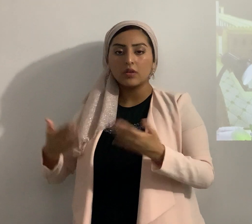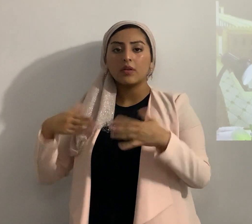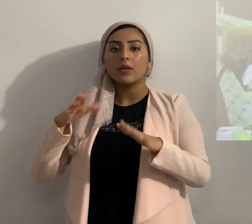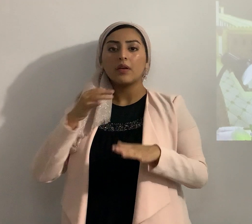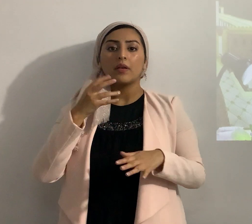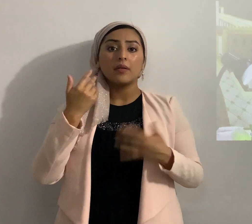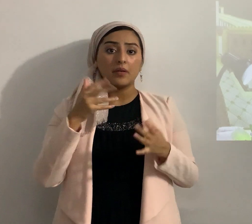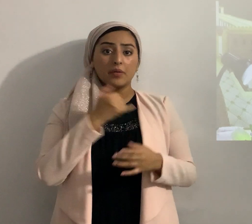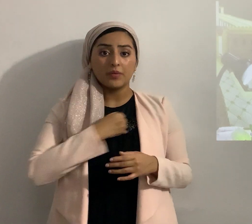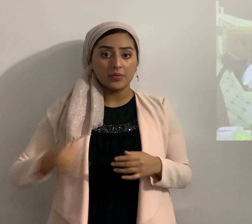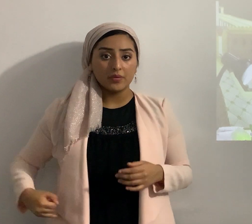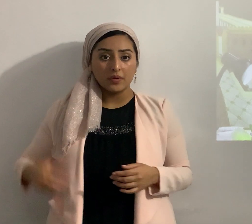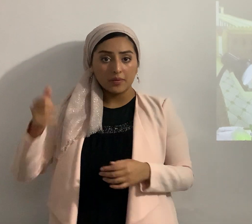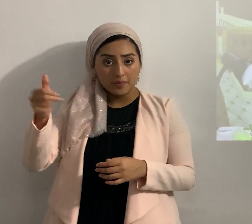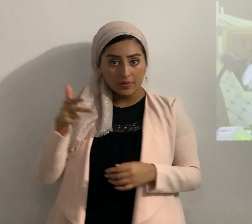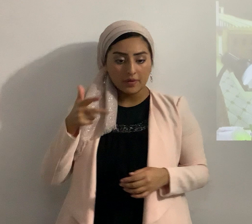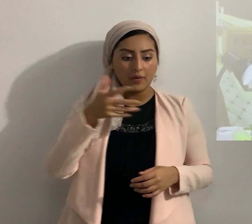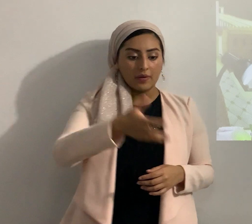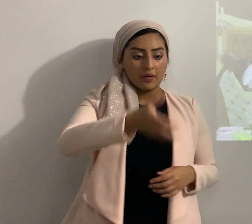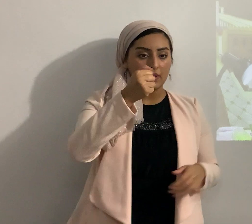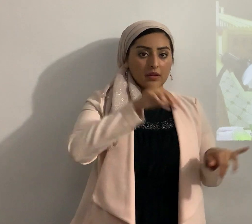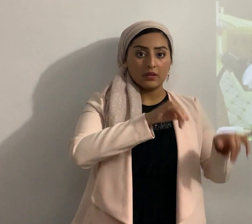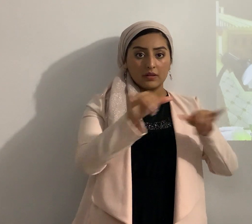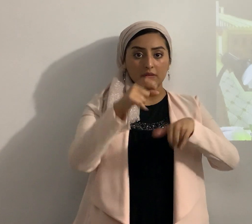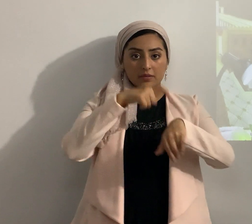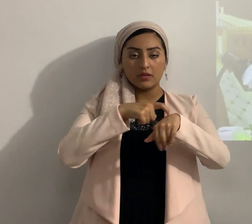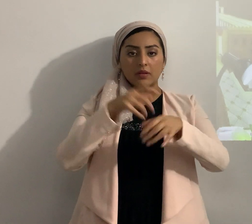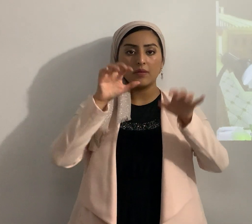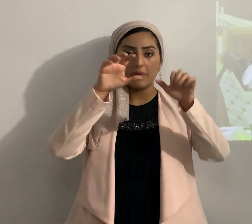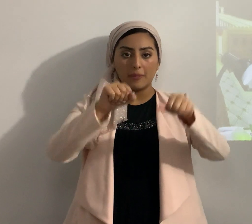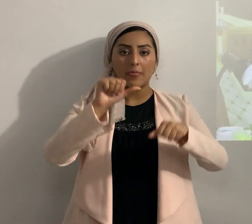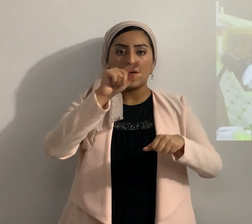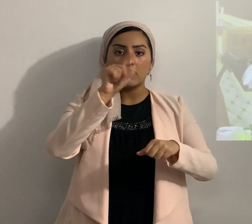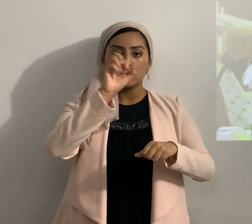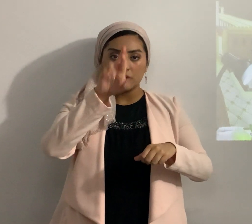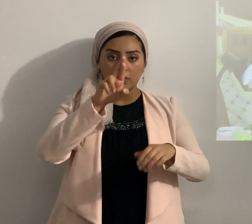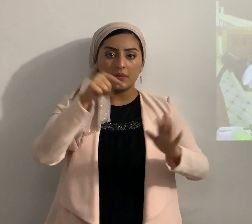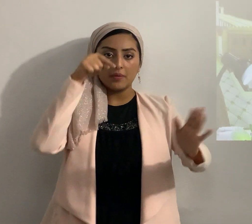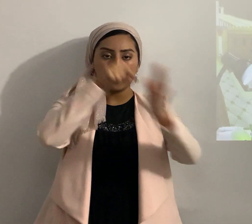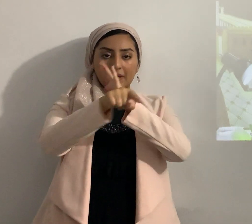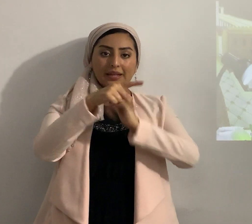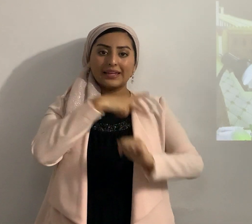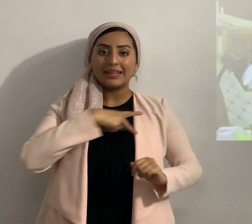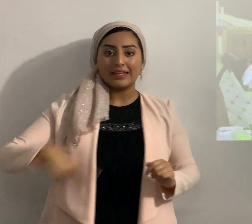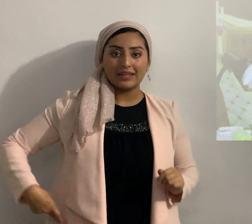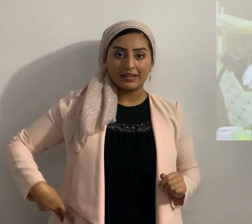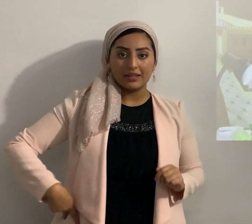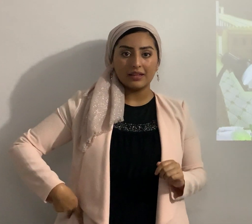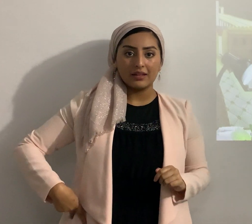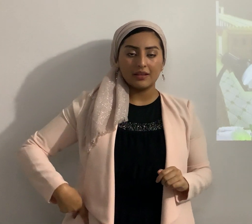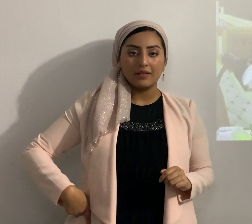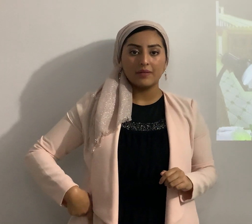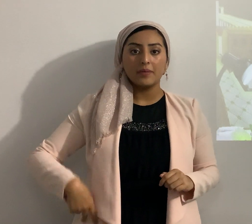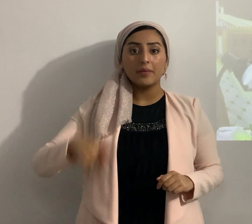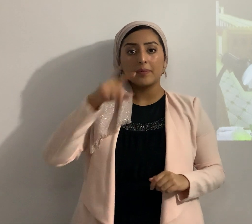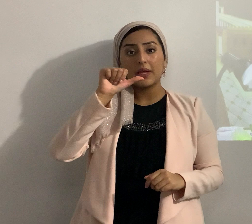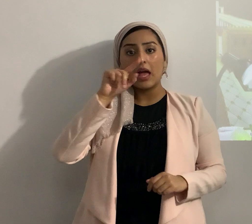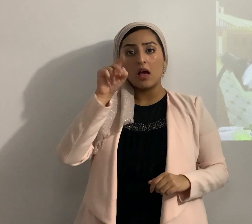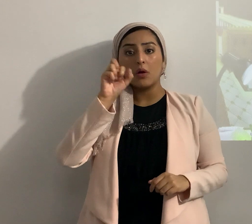volviendo Josué tomó en el mismo tiempo a Azor y mató a espada a su rey recuerda cuántas hectáreas pues Azor había sido antes